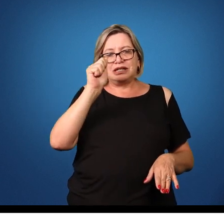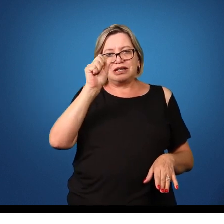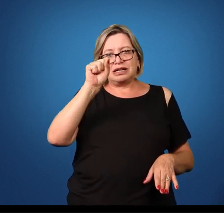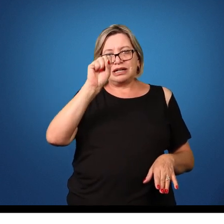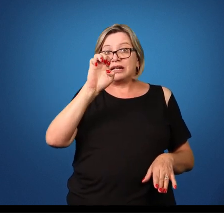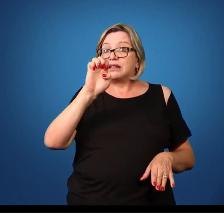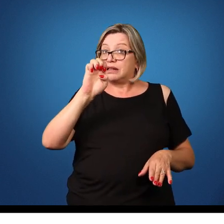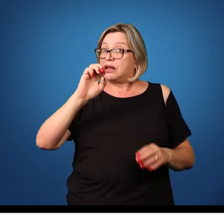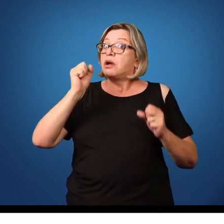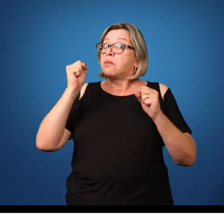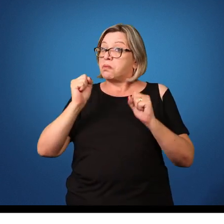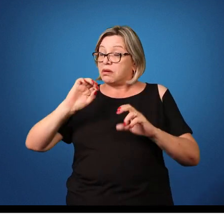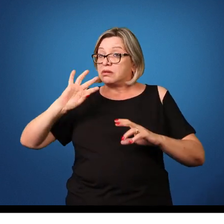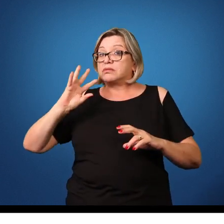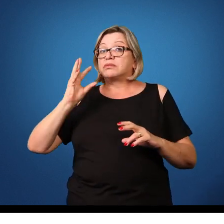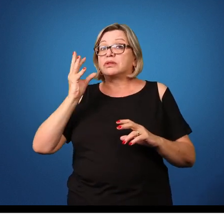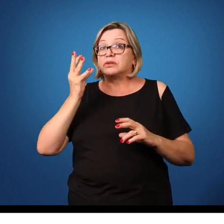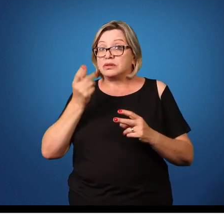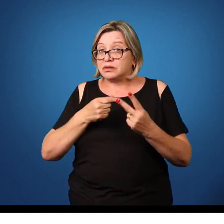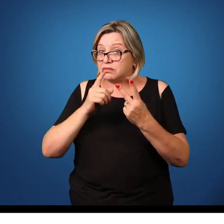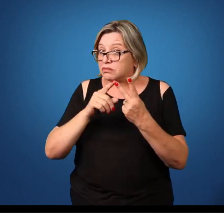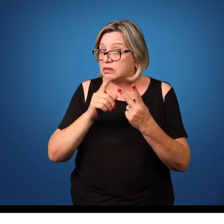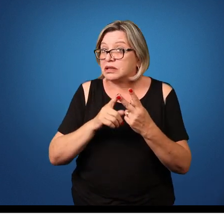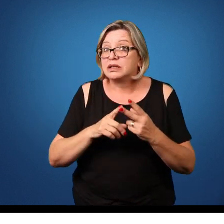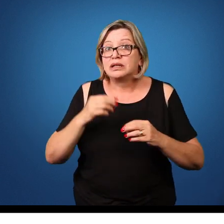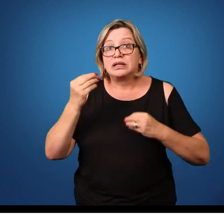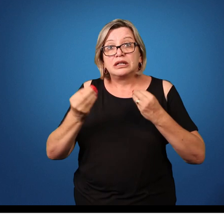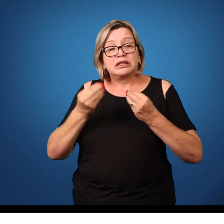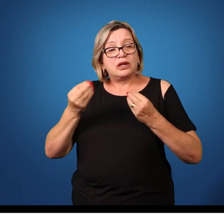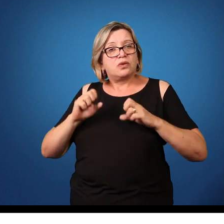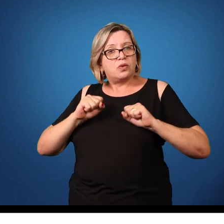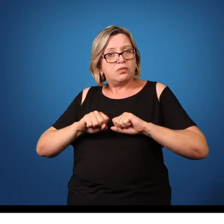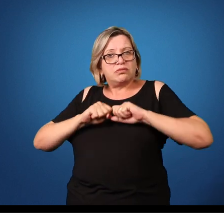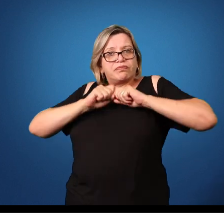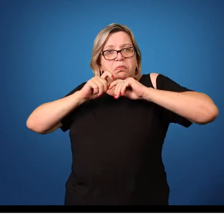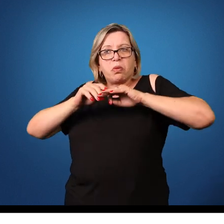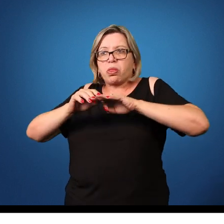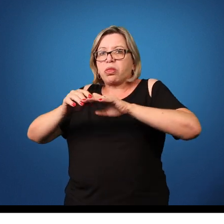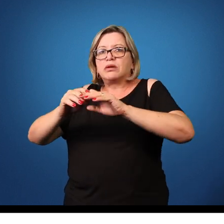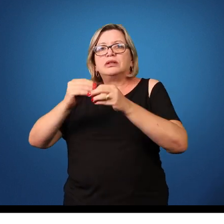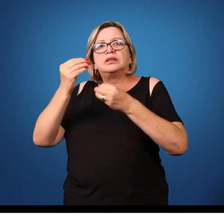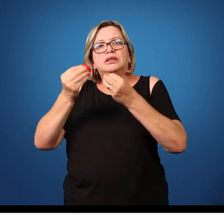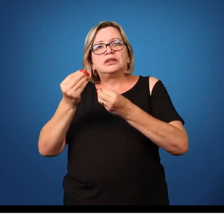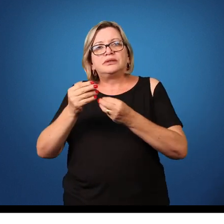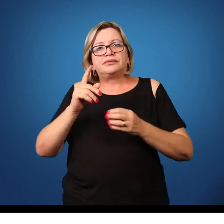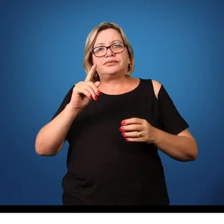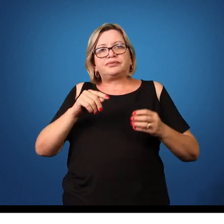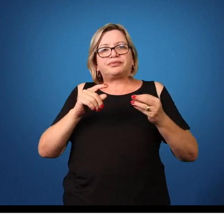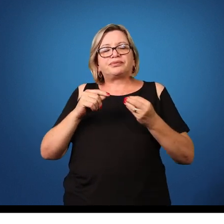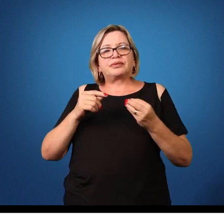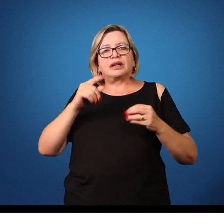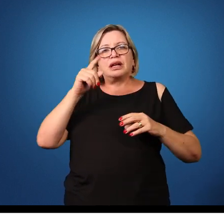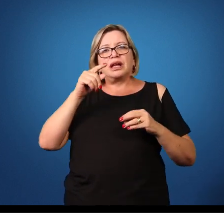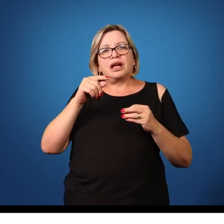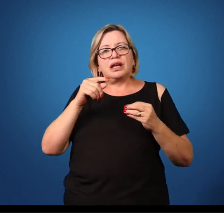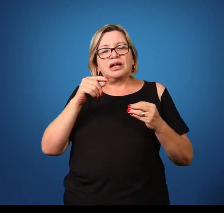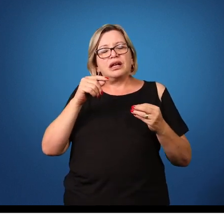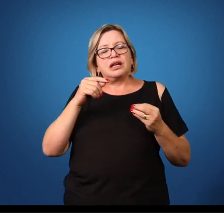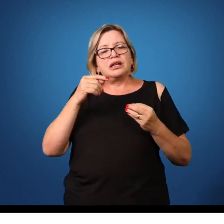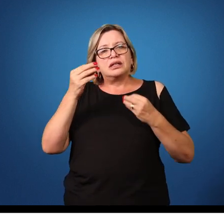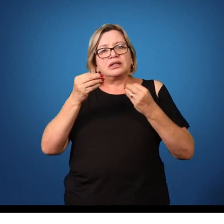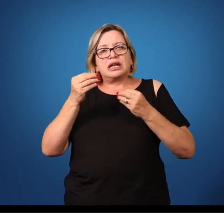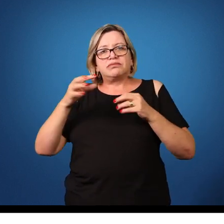transmitida, existe um vetor desse agente etiológico, que é